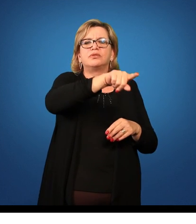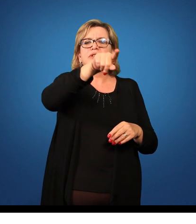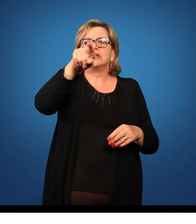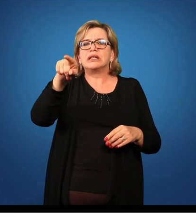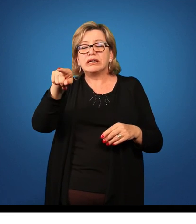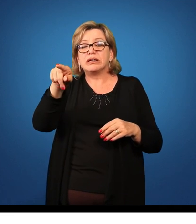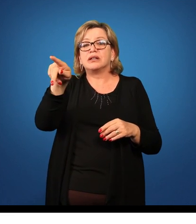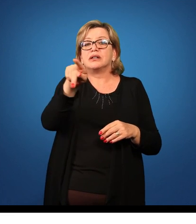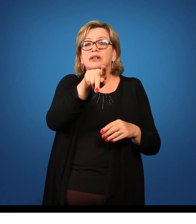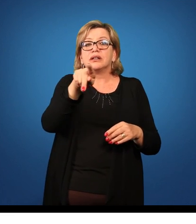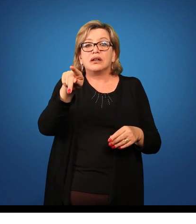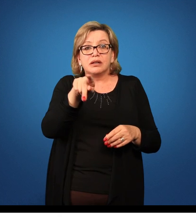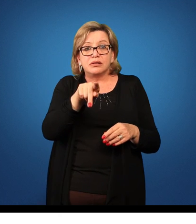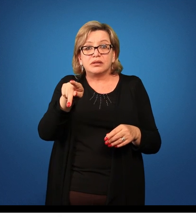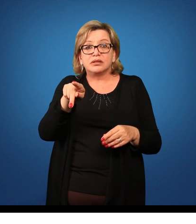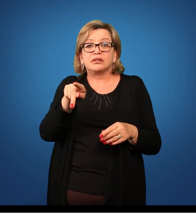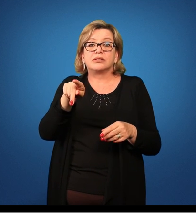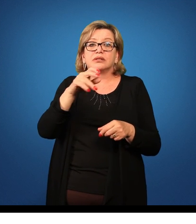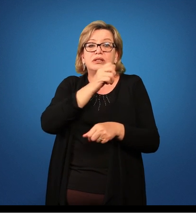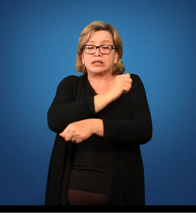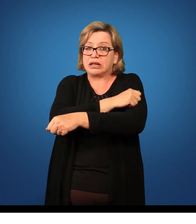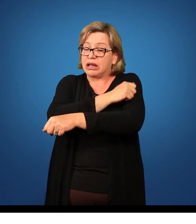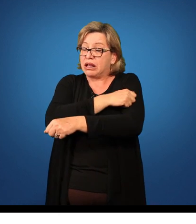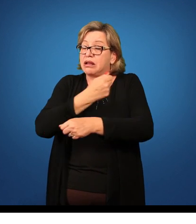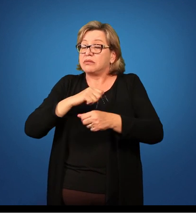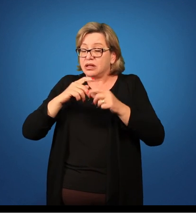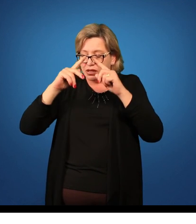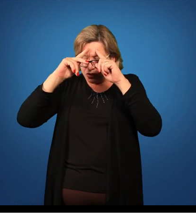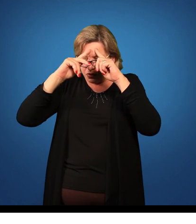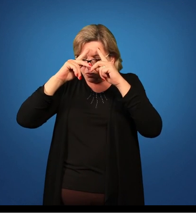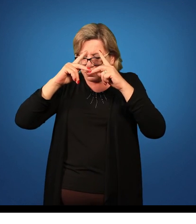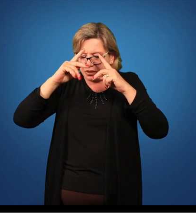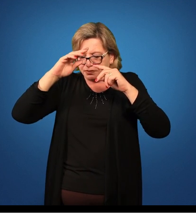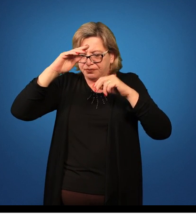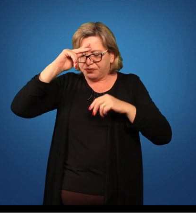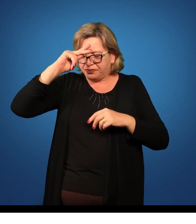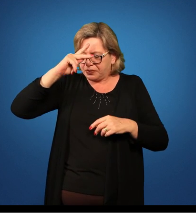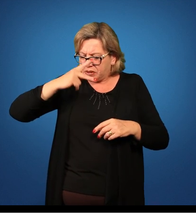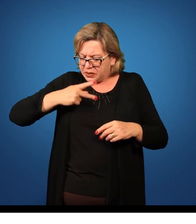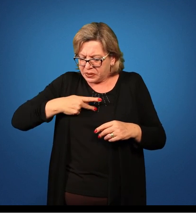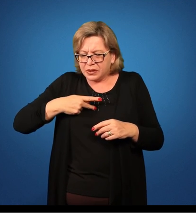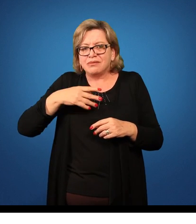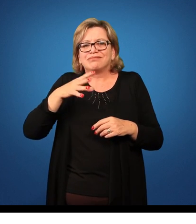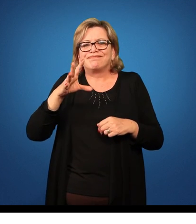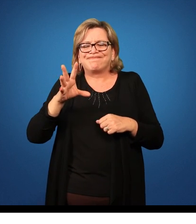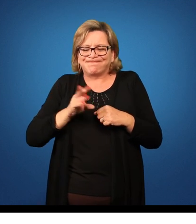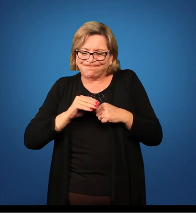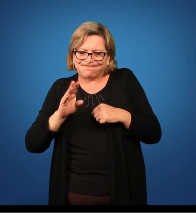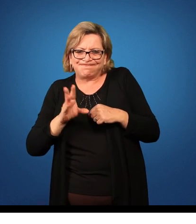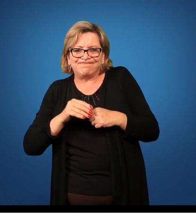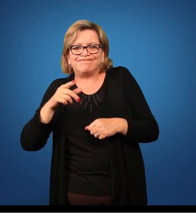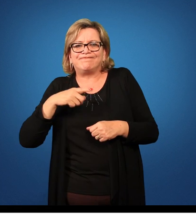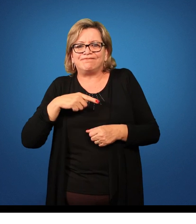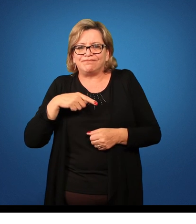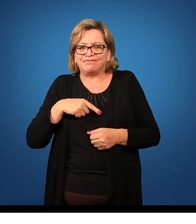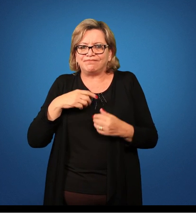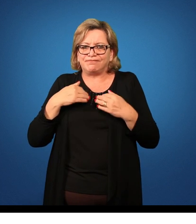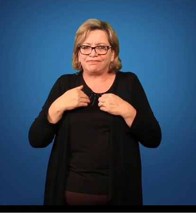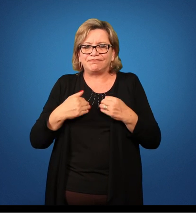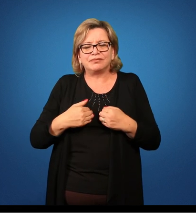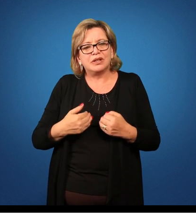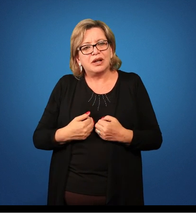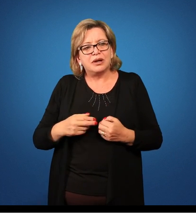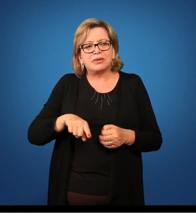professor de arte, deve buscar esse autoconhecimento, esse conhecimento corporal próprio, para que você também possa